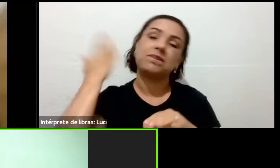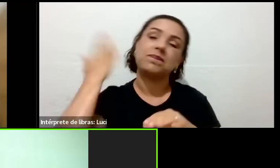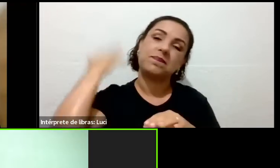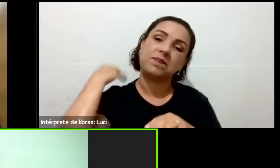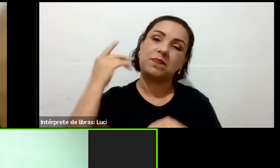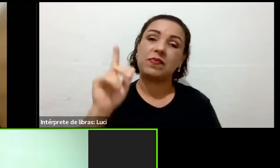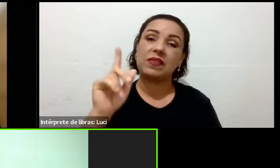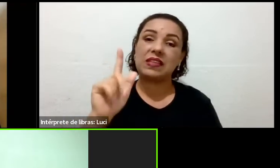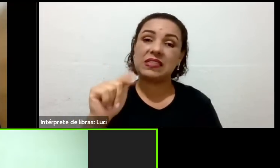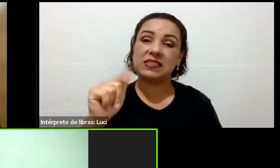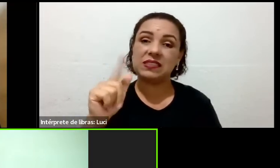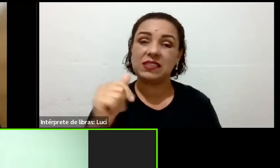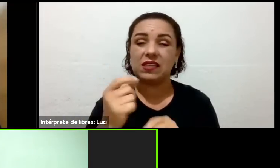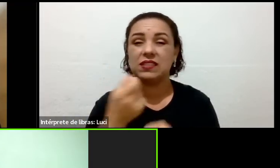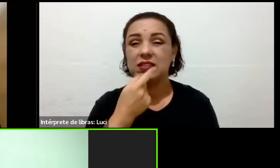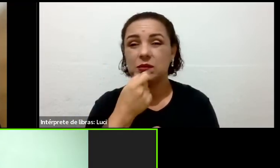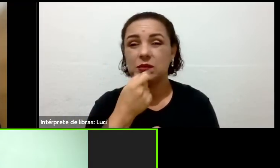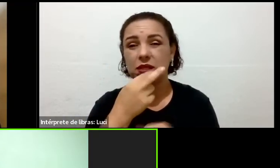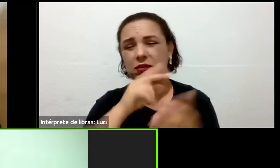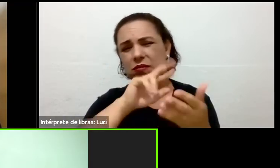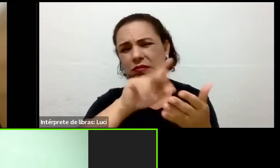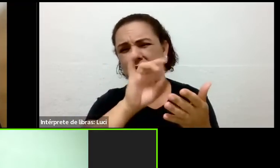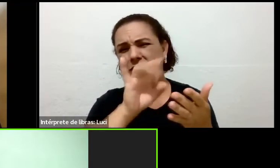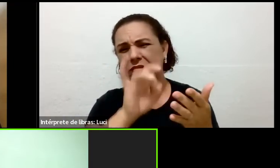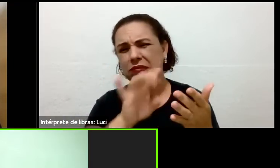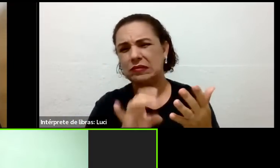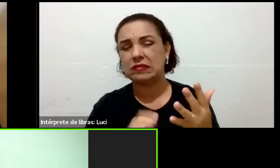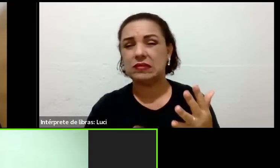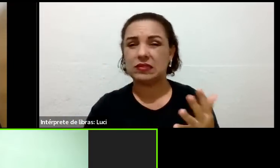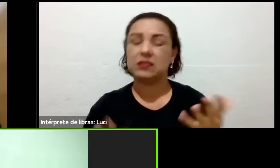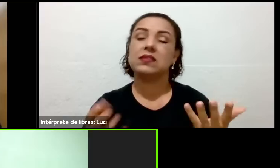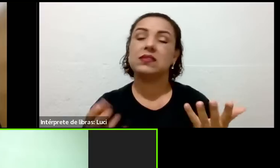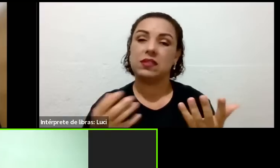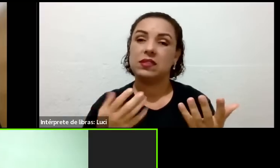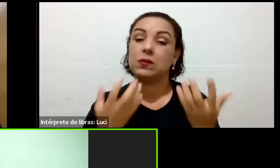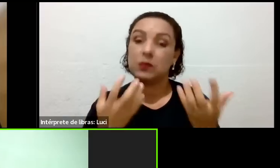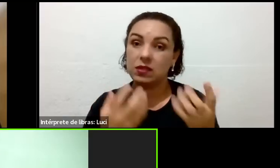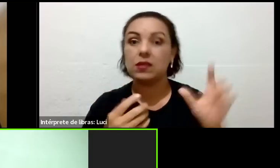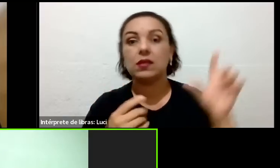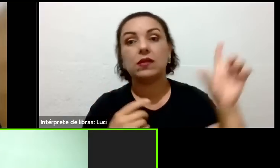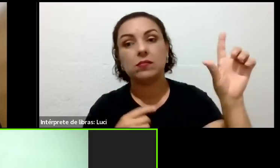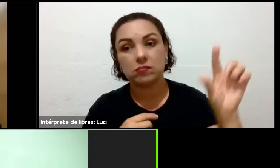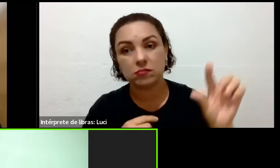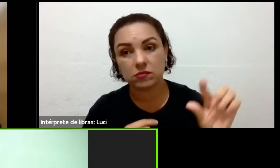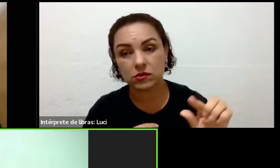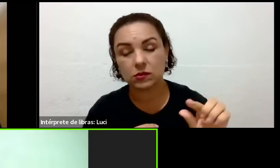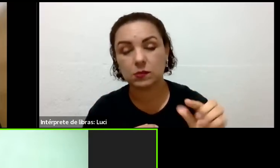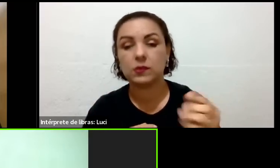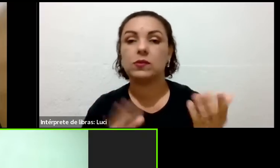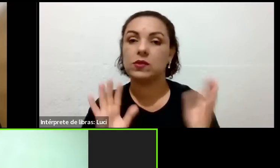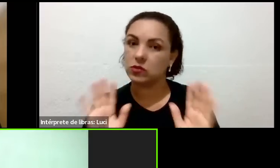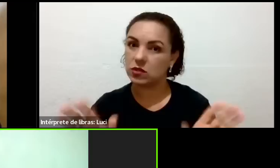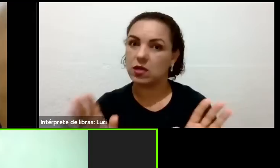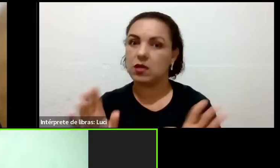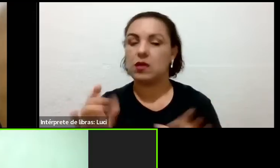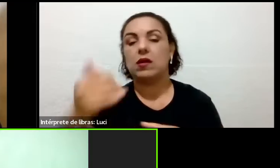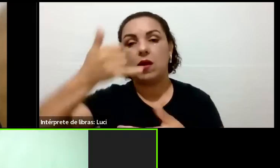fora as quantidades de vezes ao dia que eu tomava. E eu consegui reduzir muito isso com os óleos essenciais.